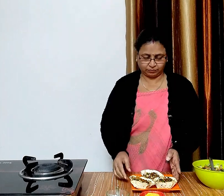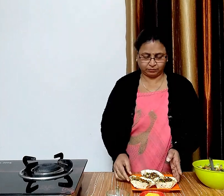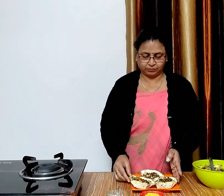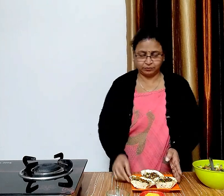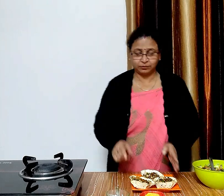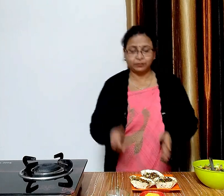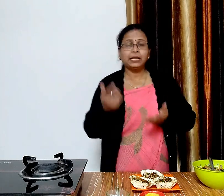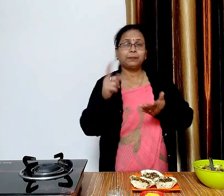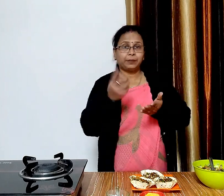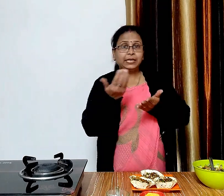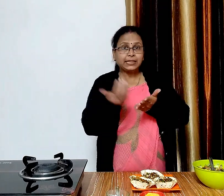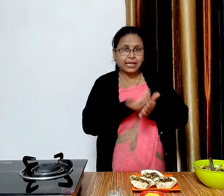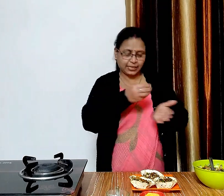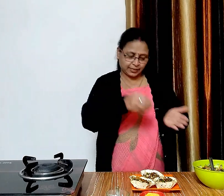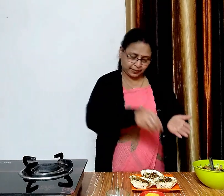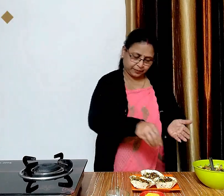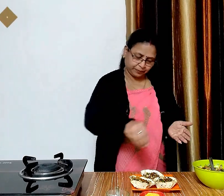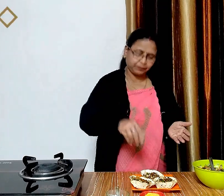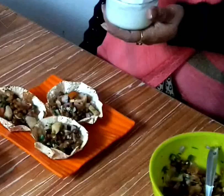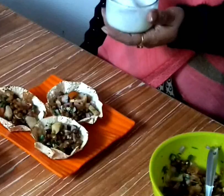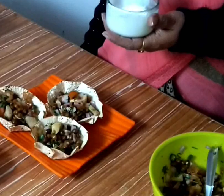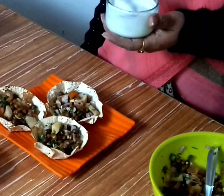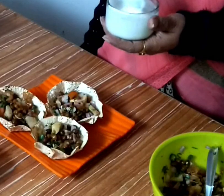अब चाट के उपर इस तरीके से धाई को फैलाएंगे